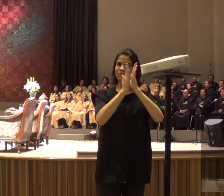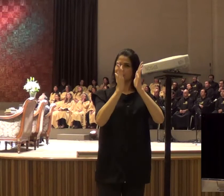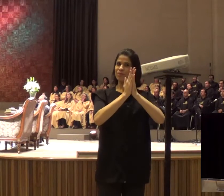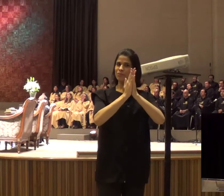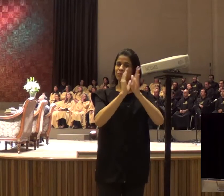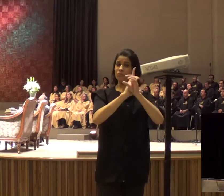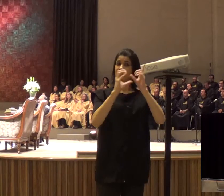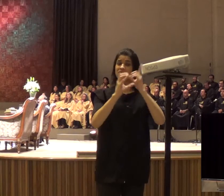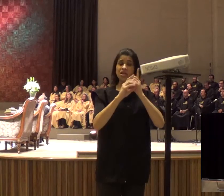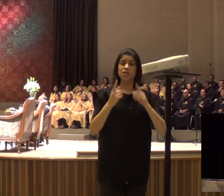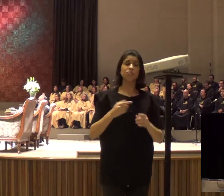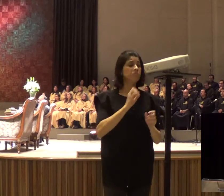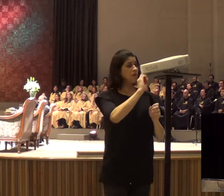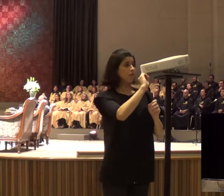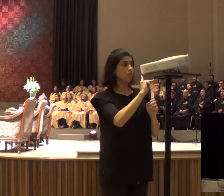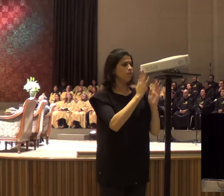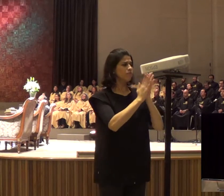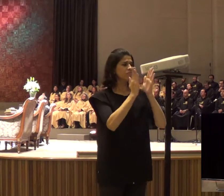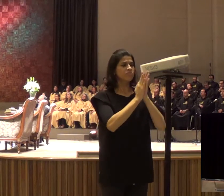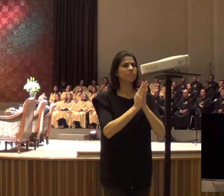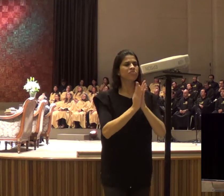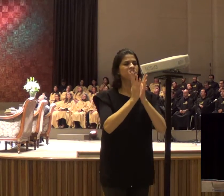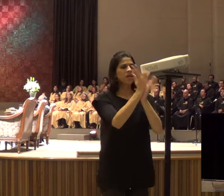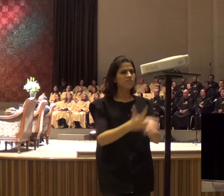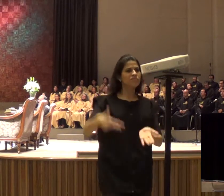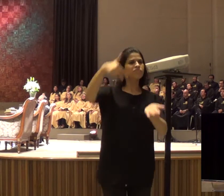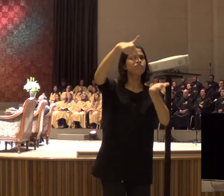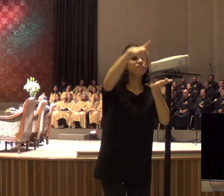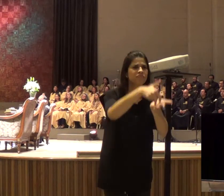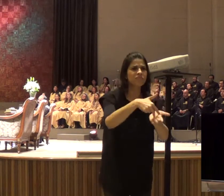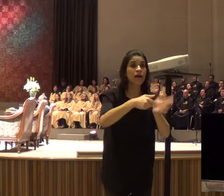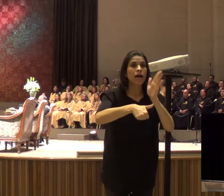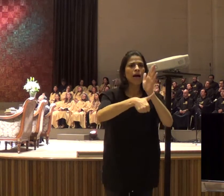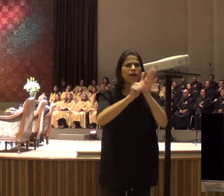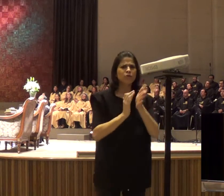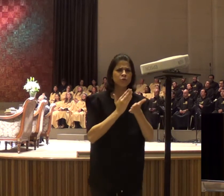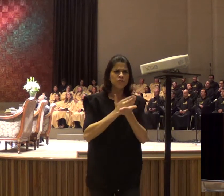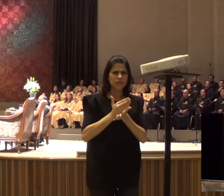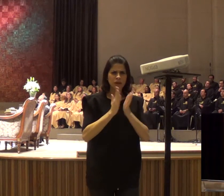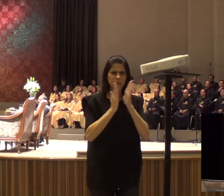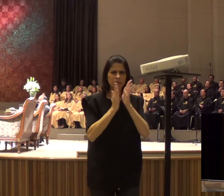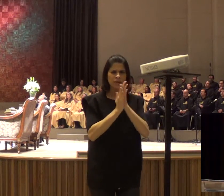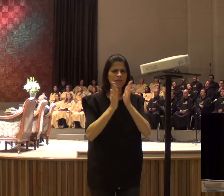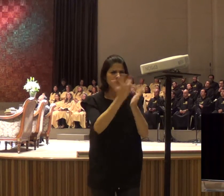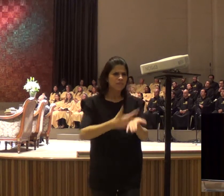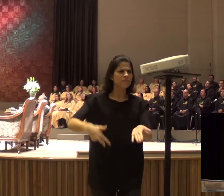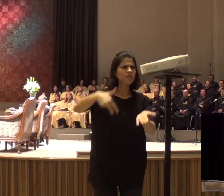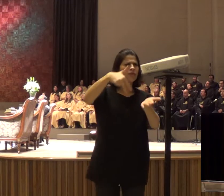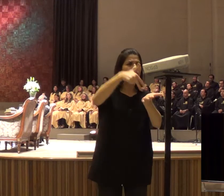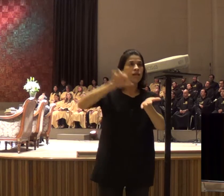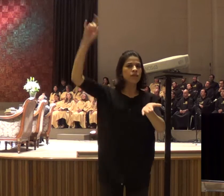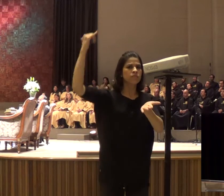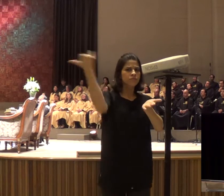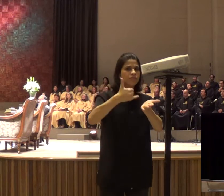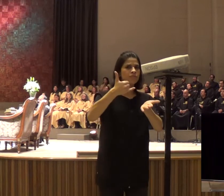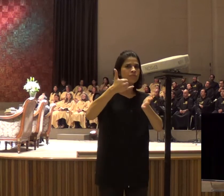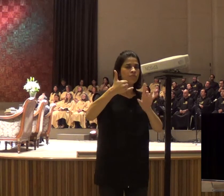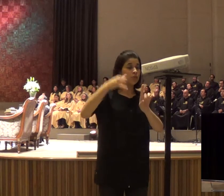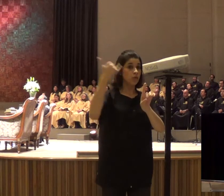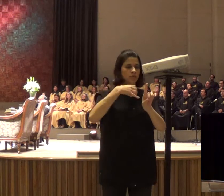E quando eu olhei o auditório assim, antes de fazer a primeira oração, Deus me falou assim, lá dentro da minha alma,